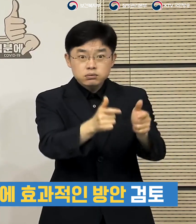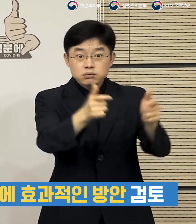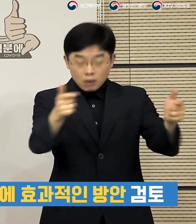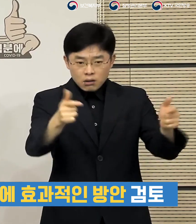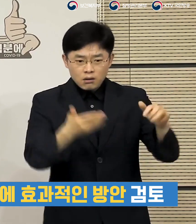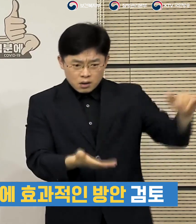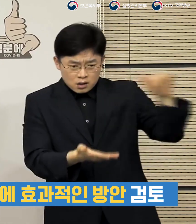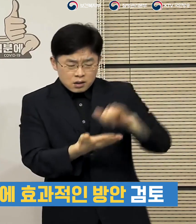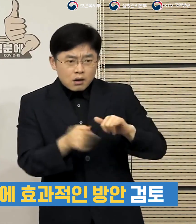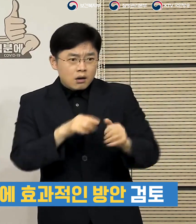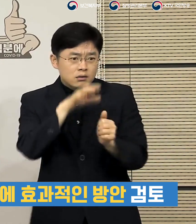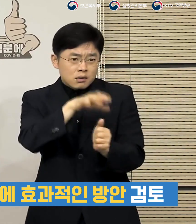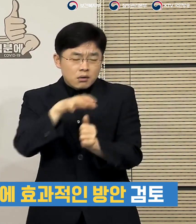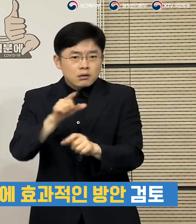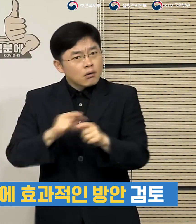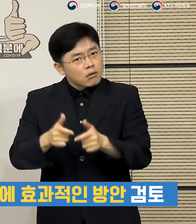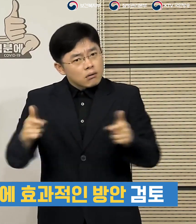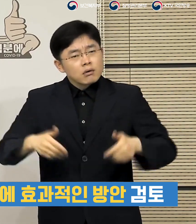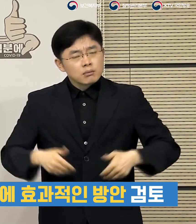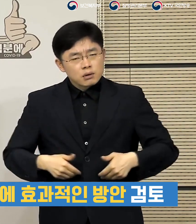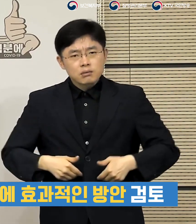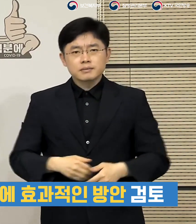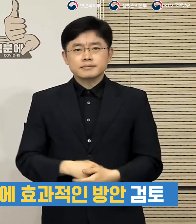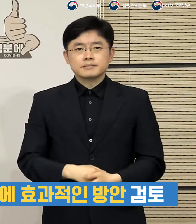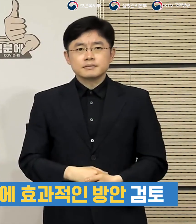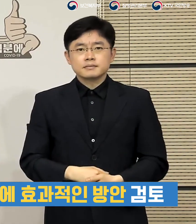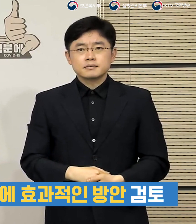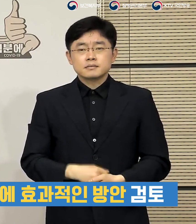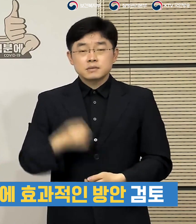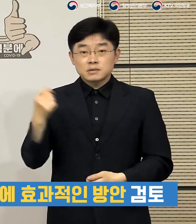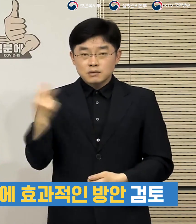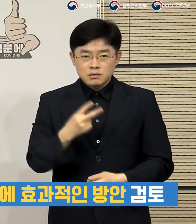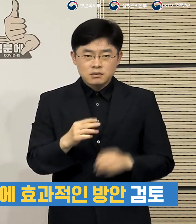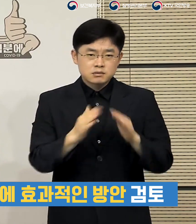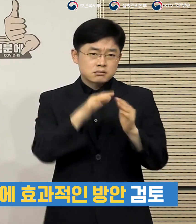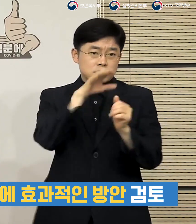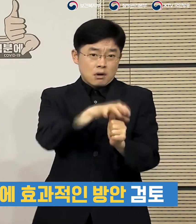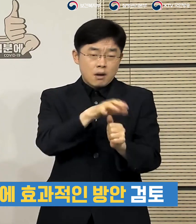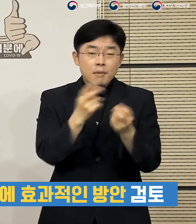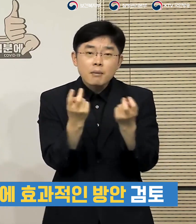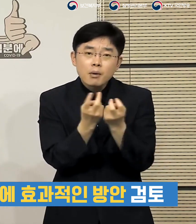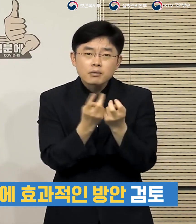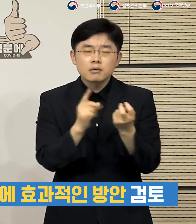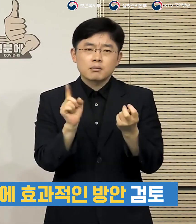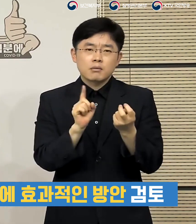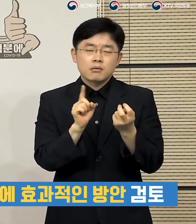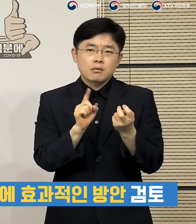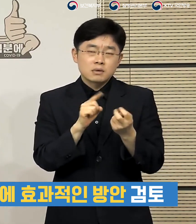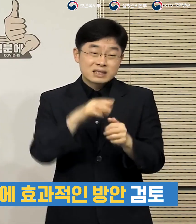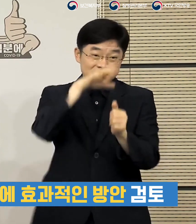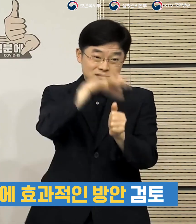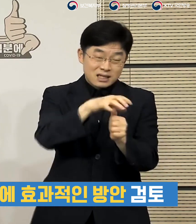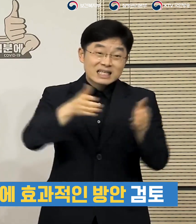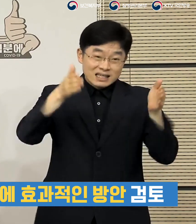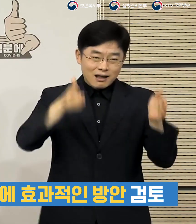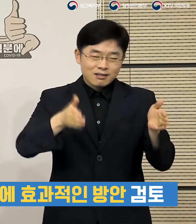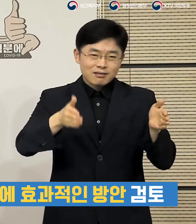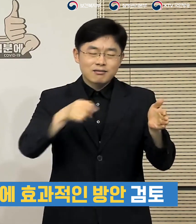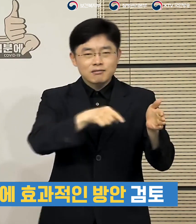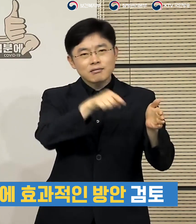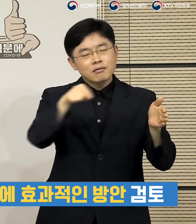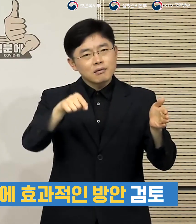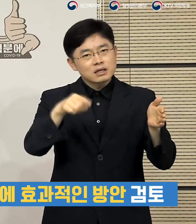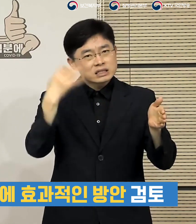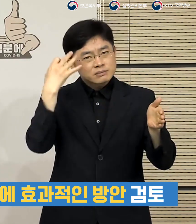필요할 것이고 또 자가격리의 방법에 대해서도 그러한 기간이나 방법이 현재